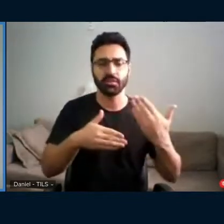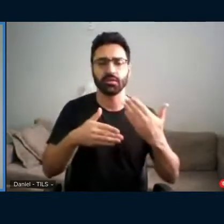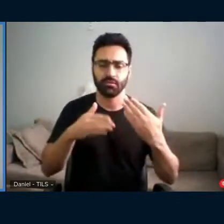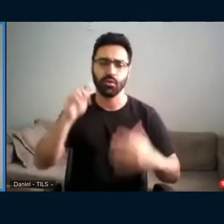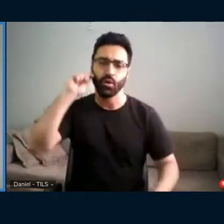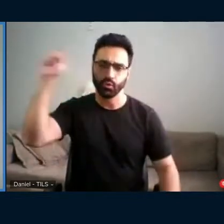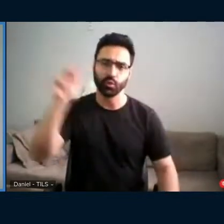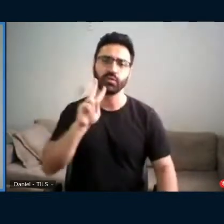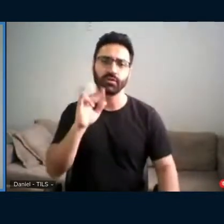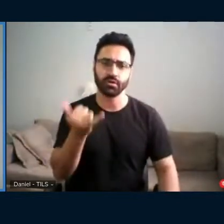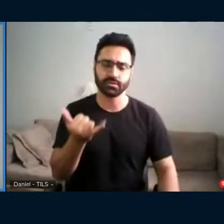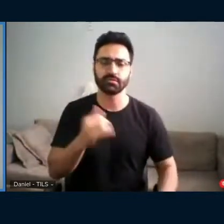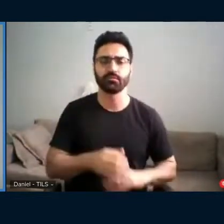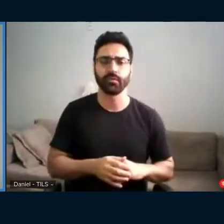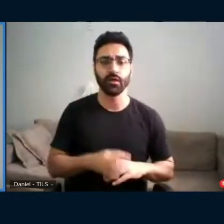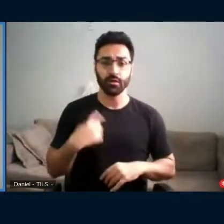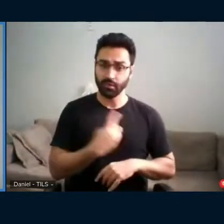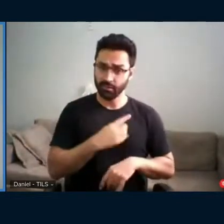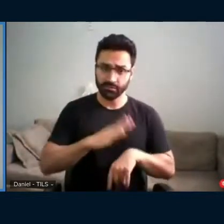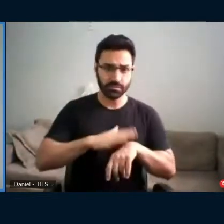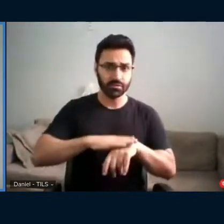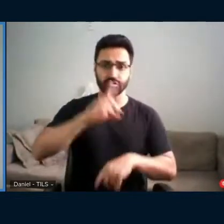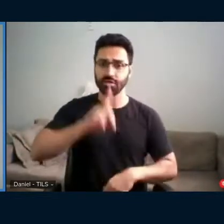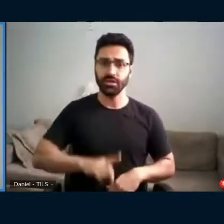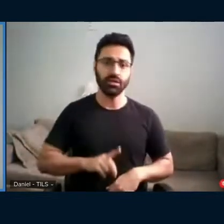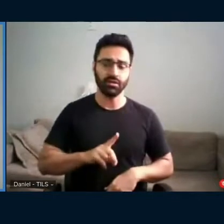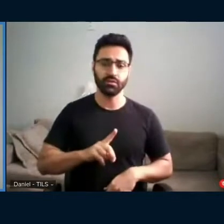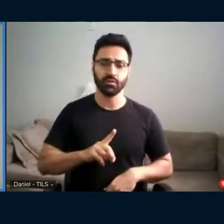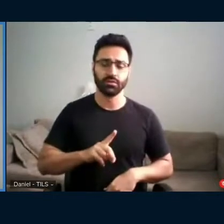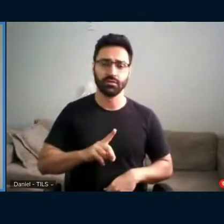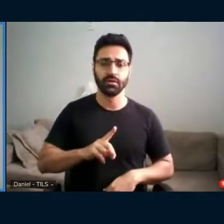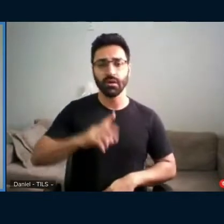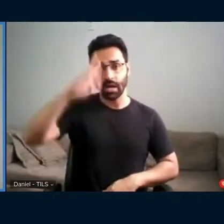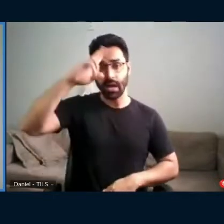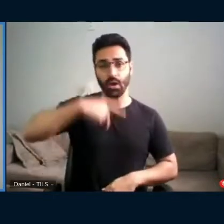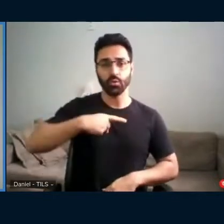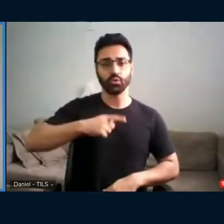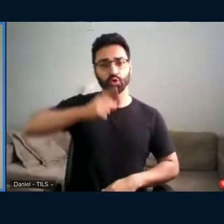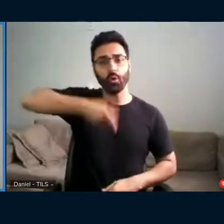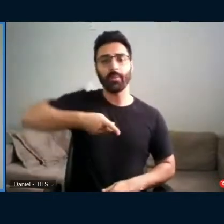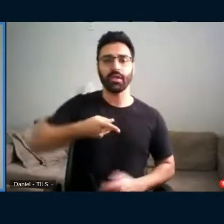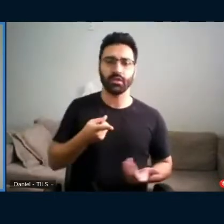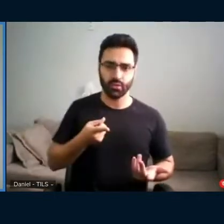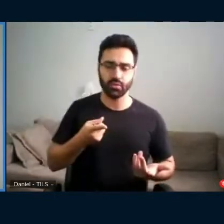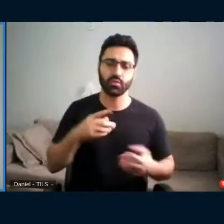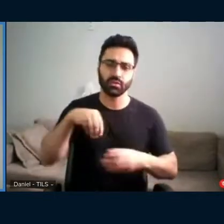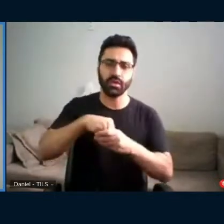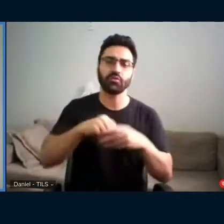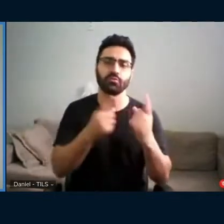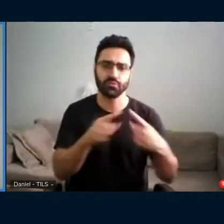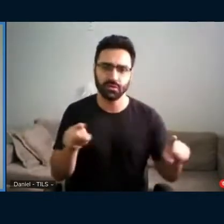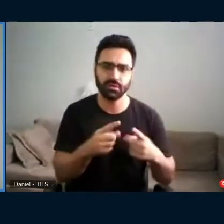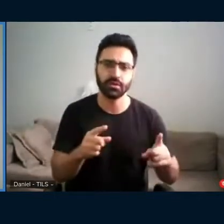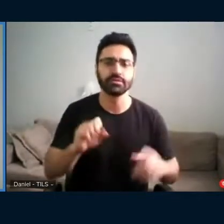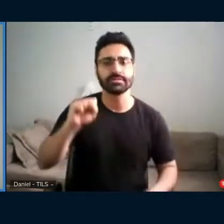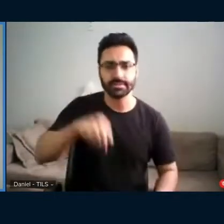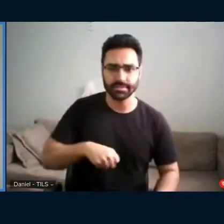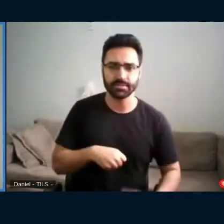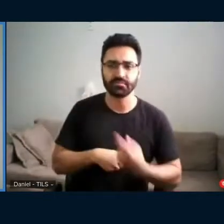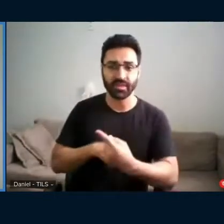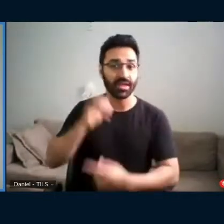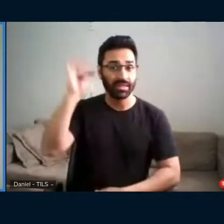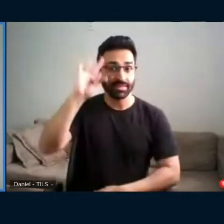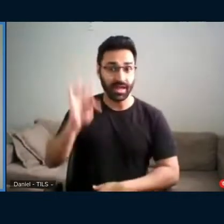direito de termos o autodomínio de nossa musicalidade? Sim. A tese da Tatiane parece